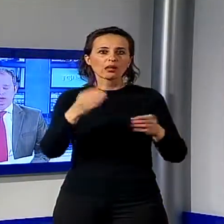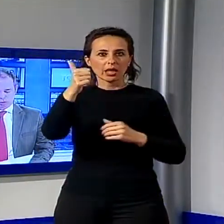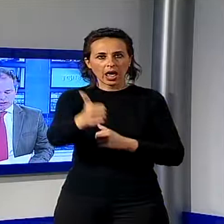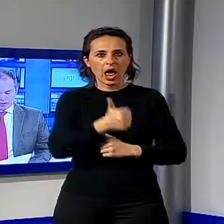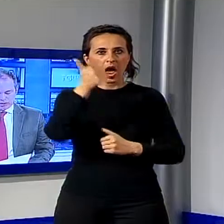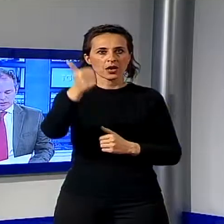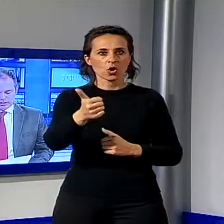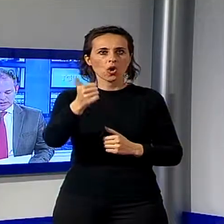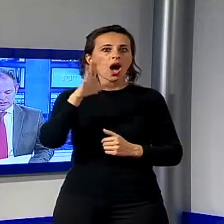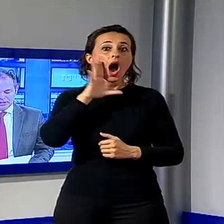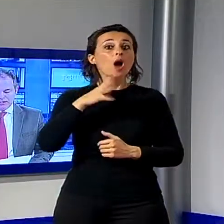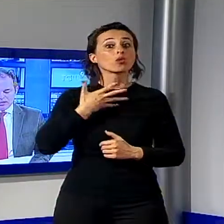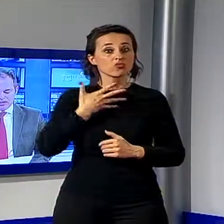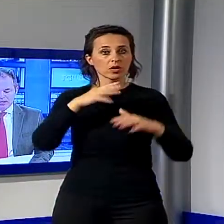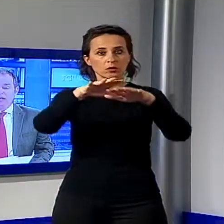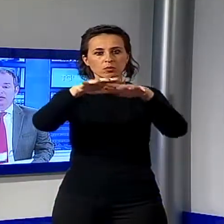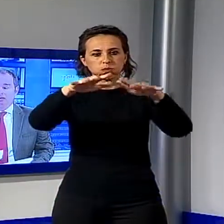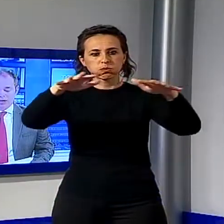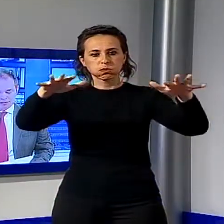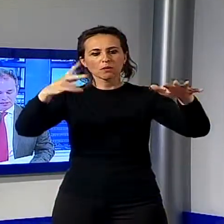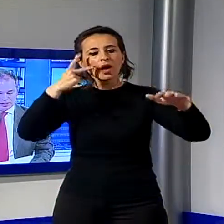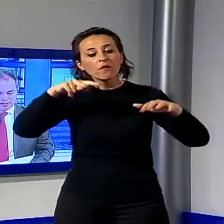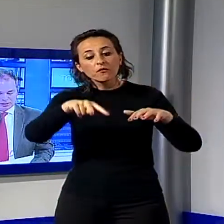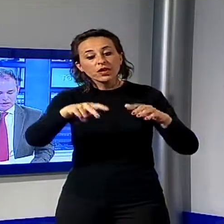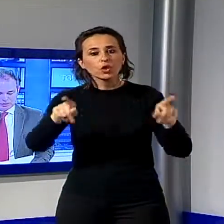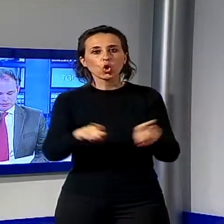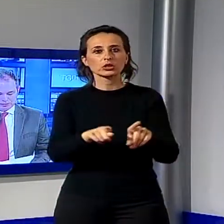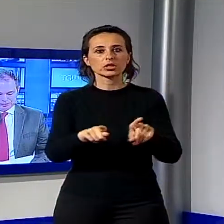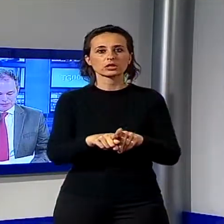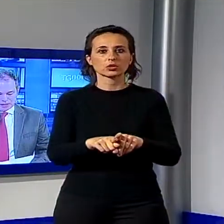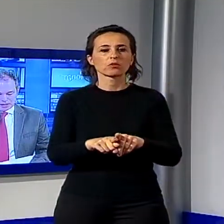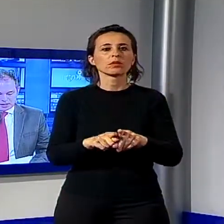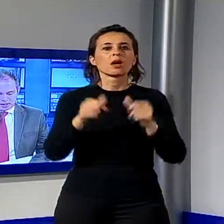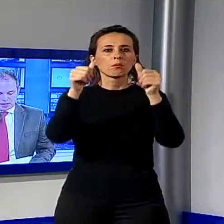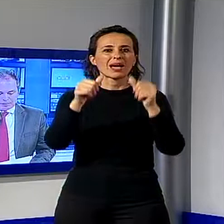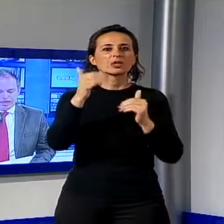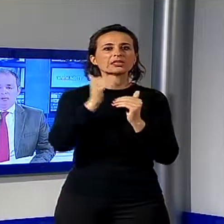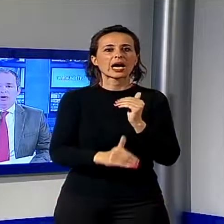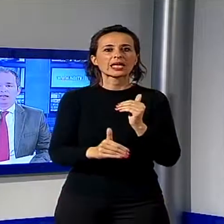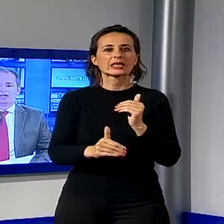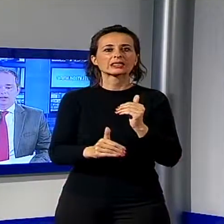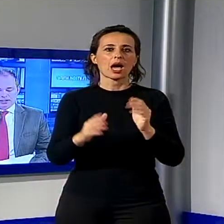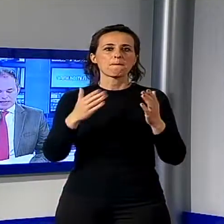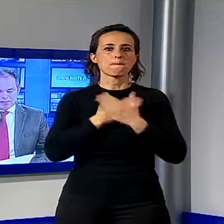studi dovranno essere presentati entro la fine di maggio. E parliamo adesso del Summer